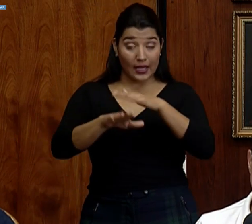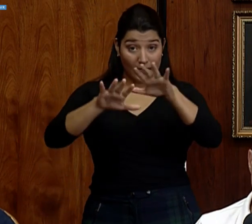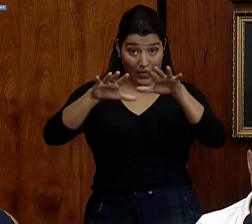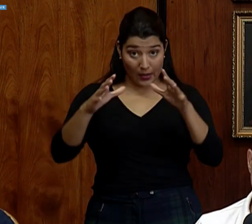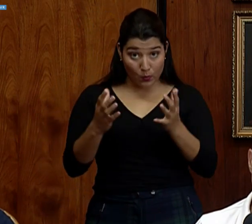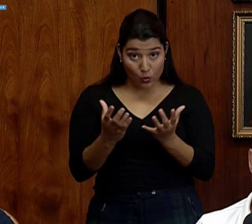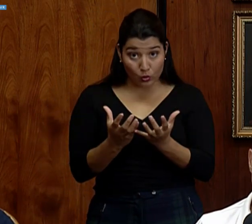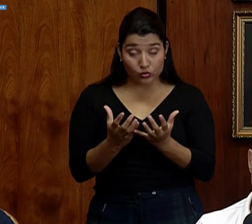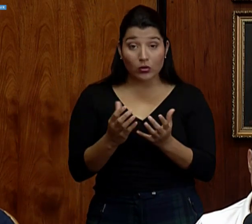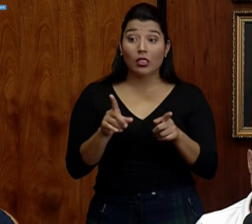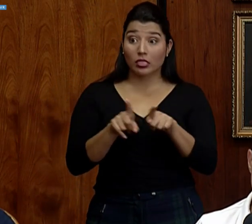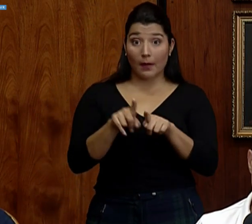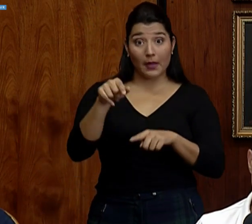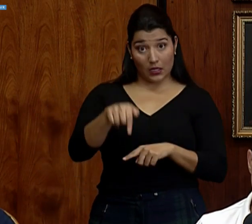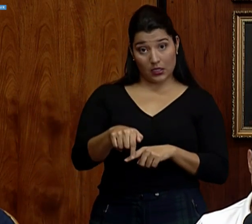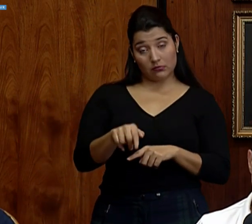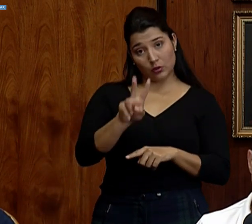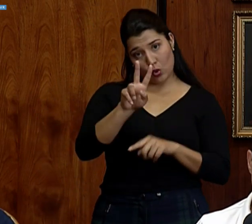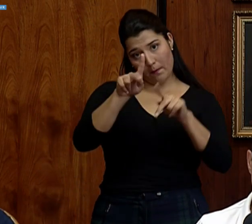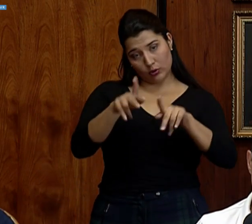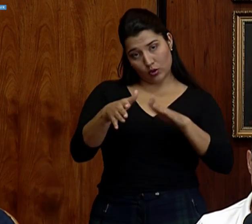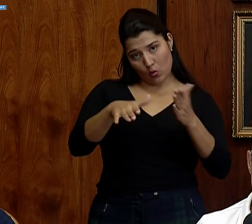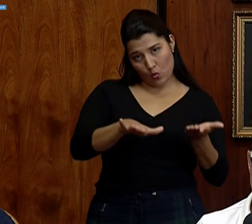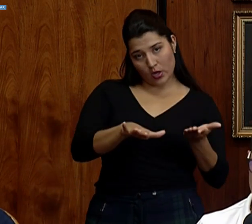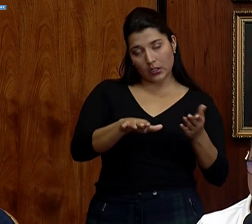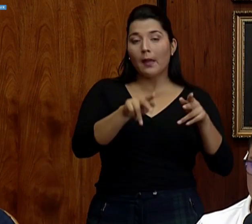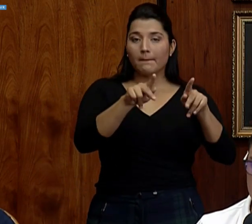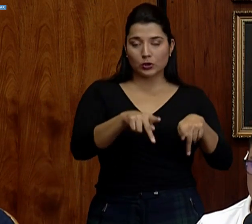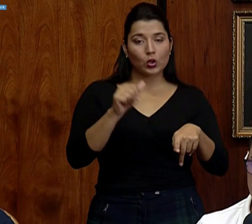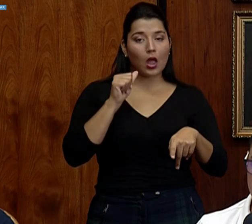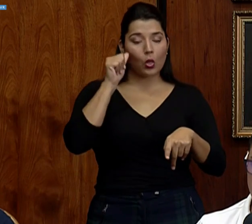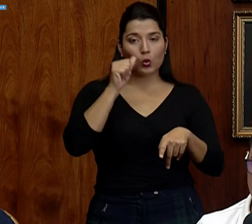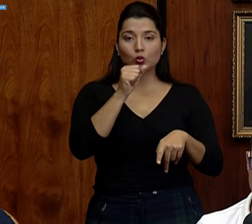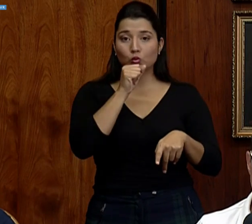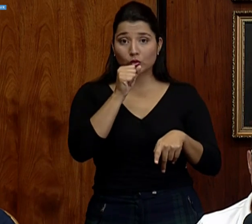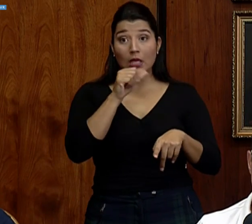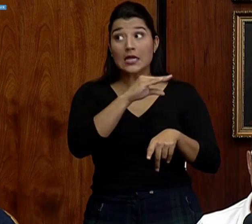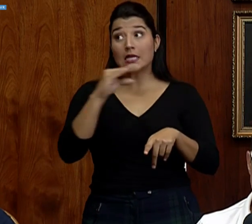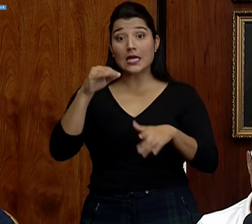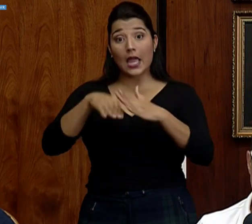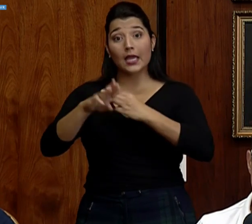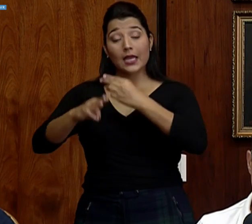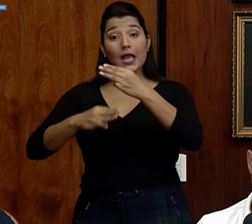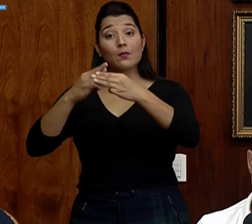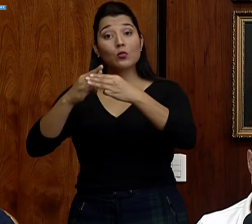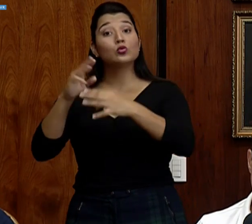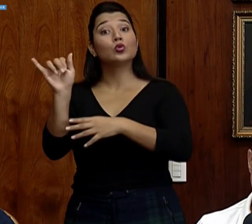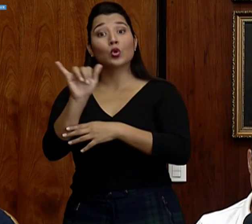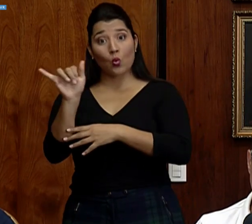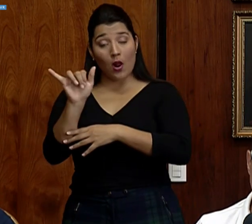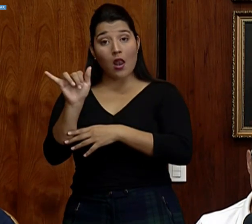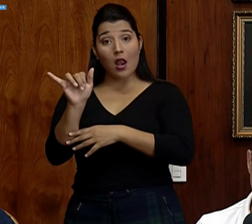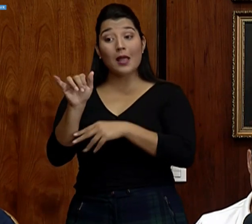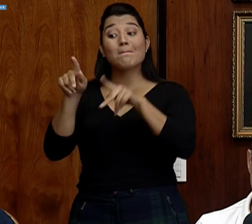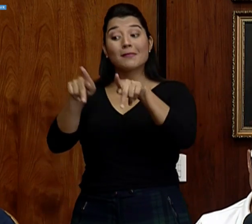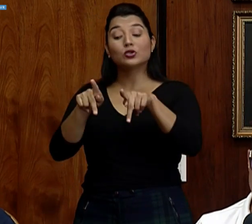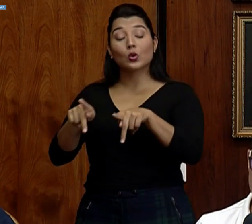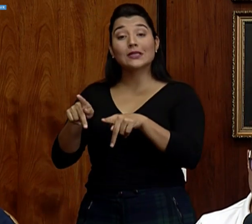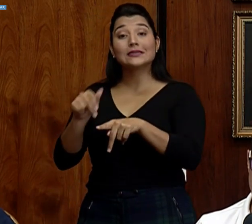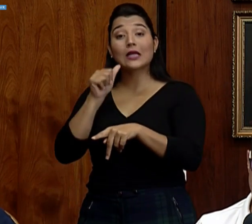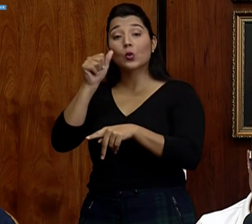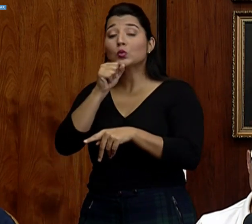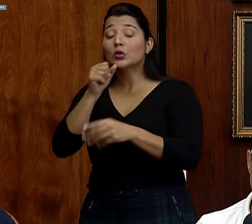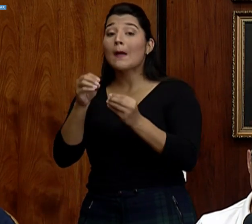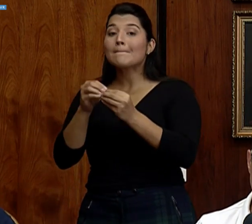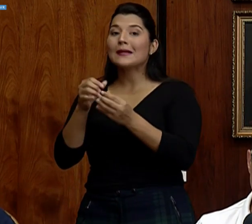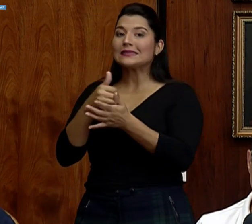incluso aquí, ya los dos fallecimientos que tenemos son de personas adultas mayores y a nivel mundial son los que están más propensos a sufrir